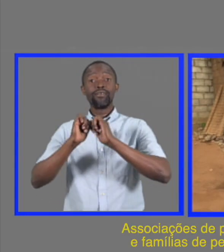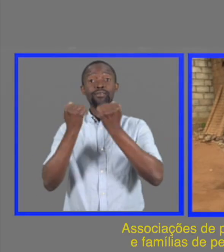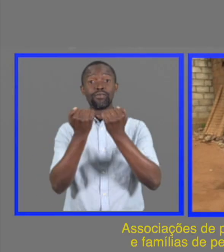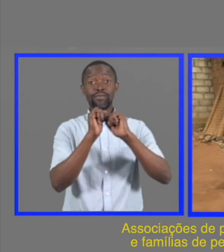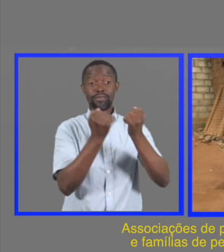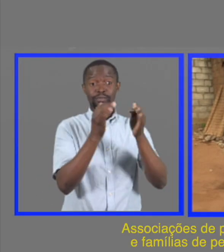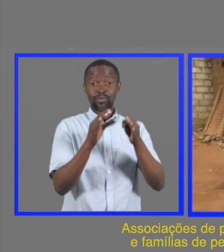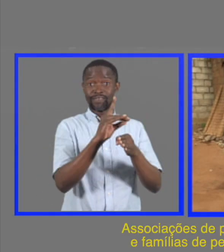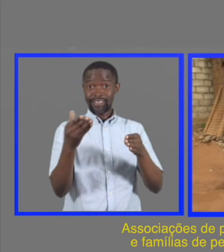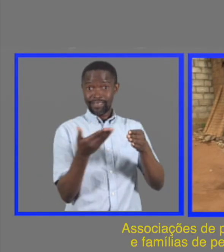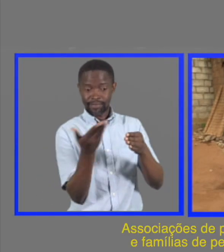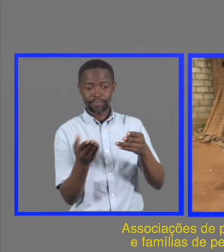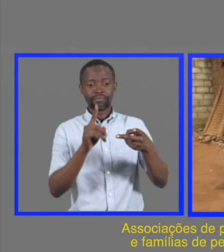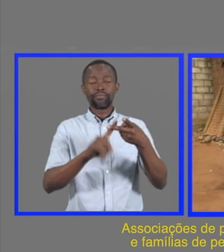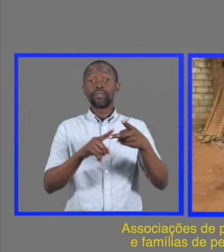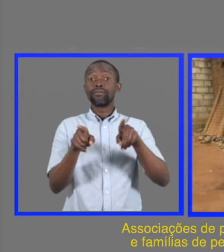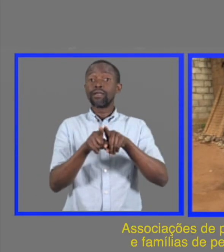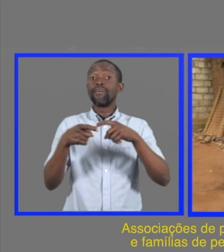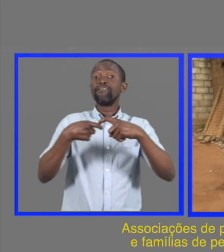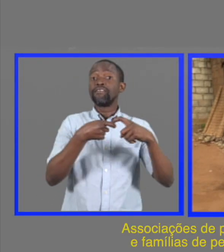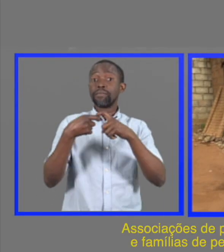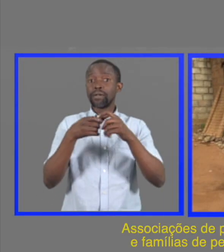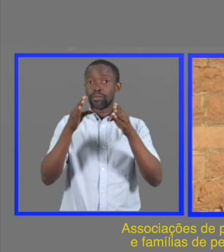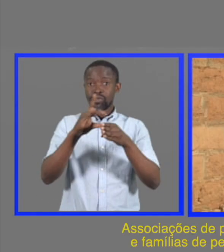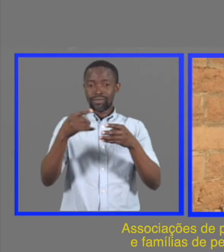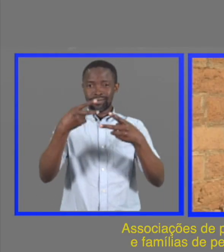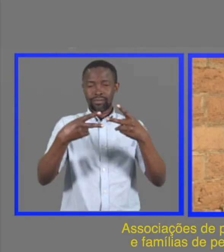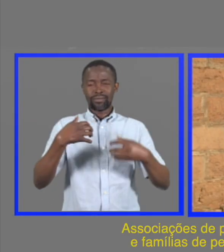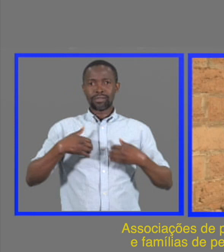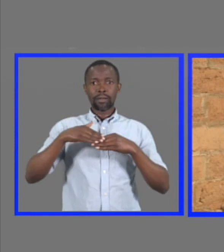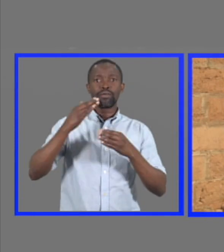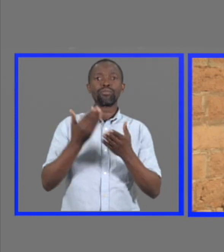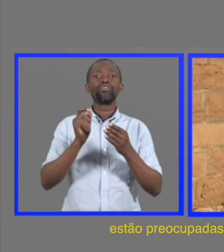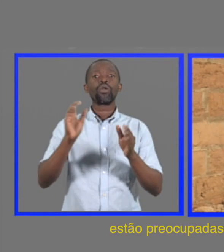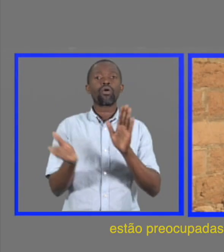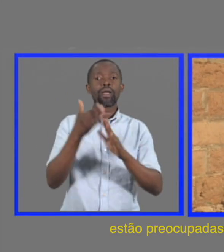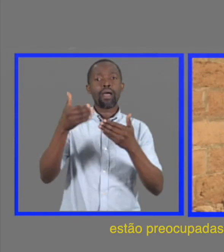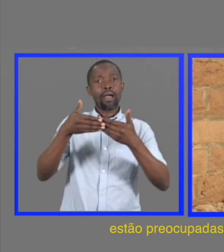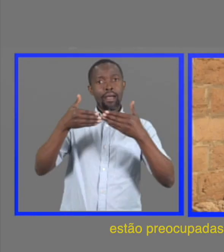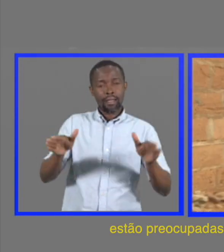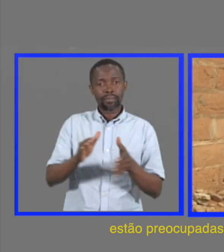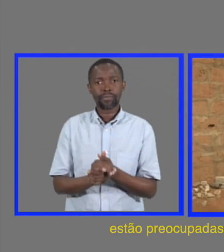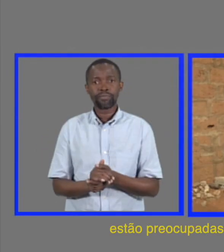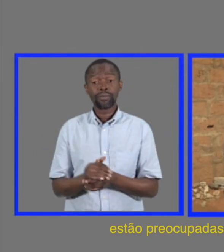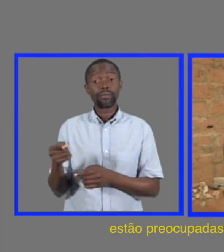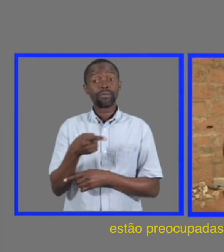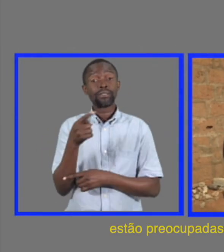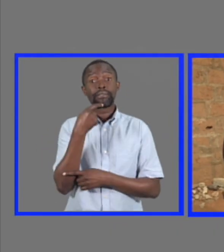Associações de pessoas com deficiência e famílias com pessoas com deficiência estão preocupadas com o regresso às aulas. Elas